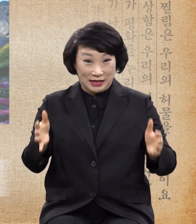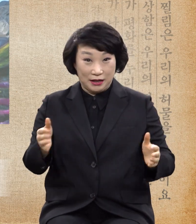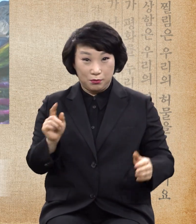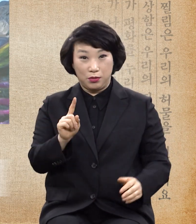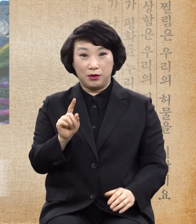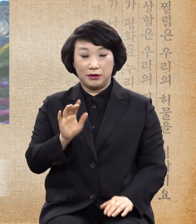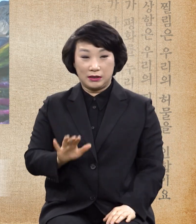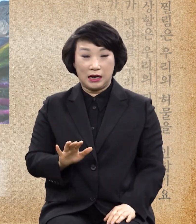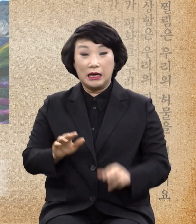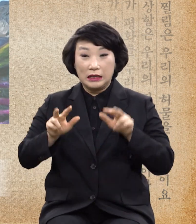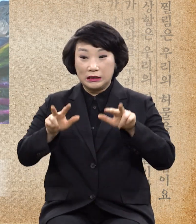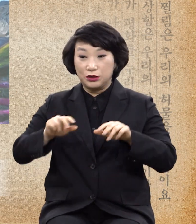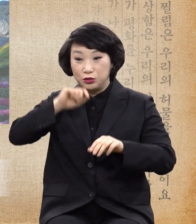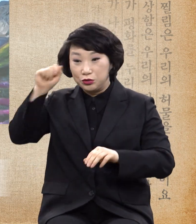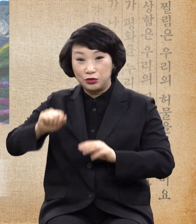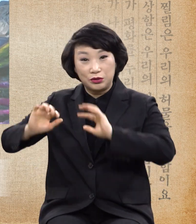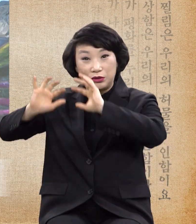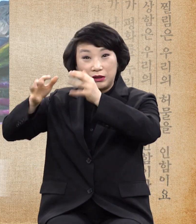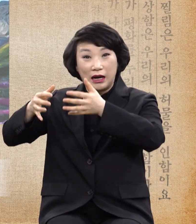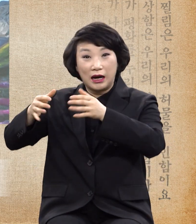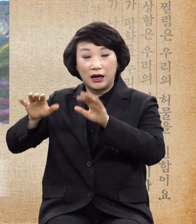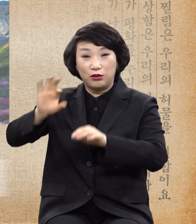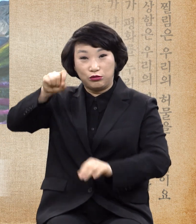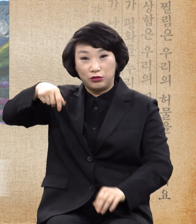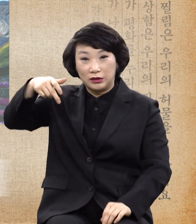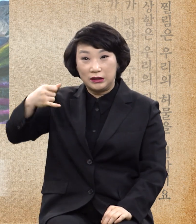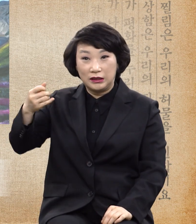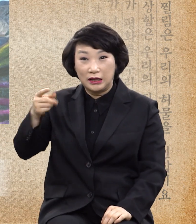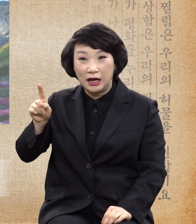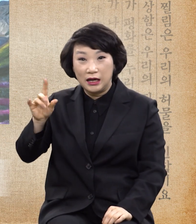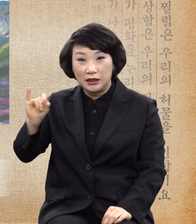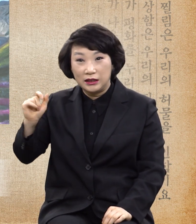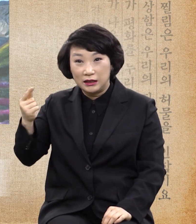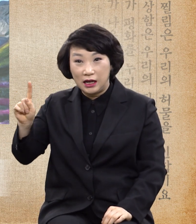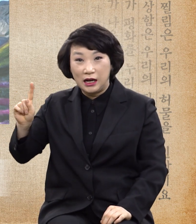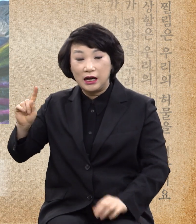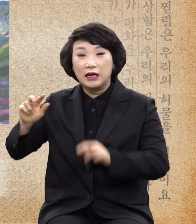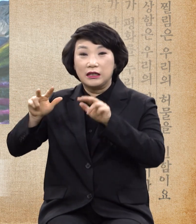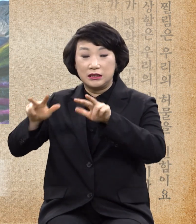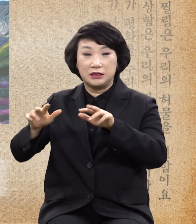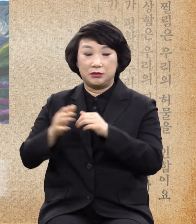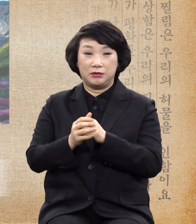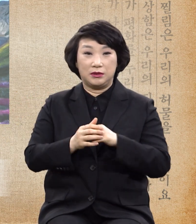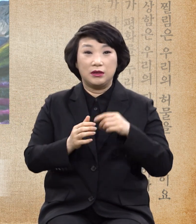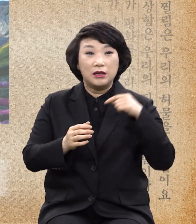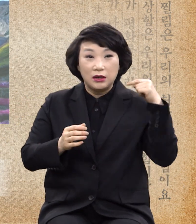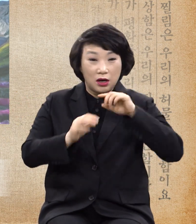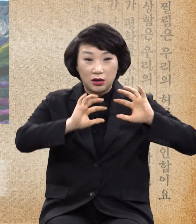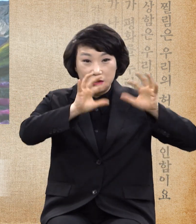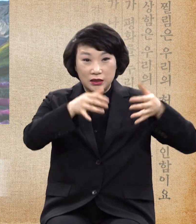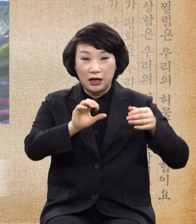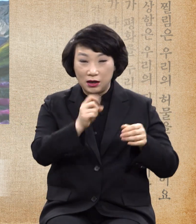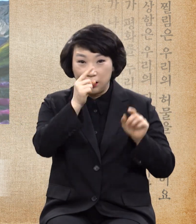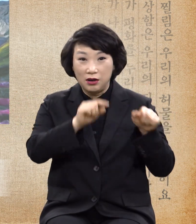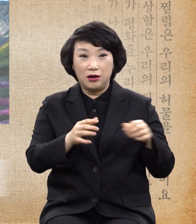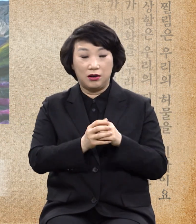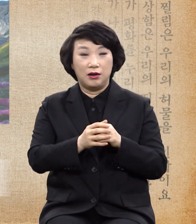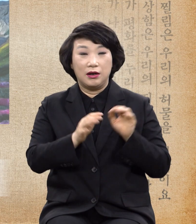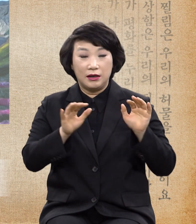우크라이나가 전쟁을 통해서 러시아에게 어마어마한 민간이 죽어가며